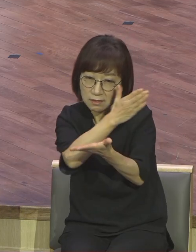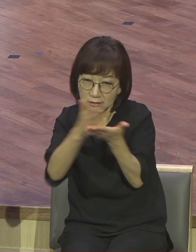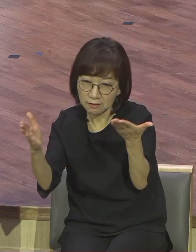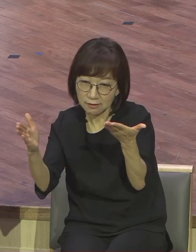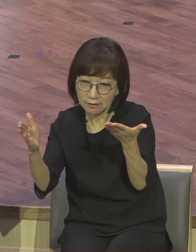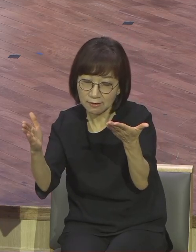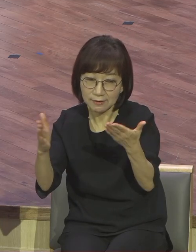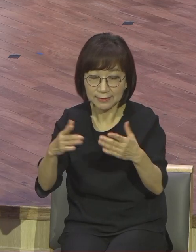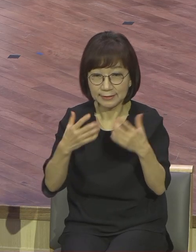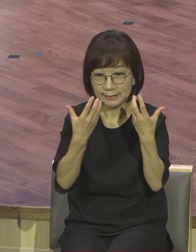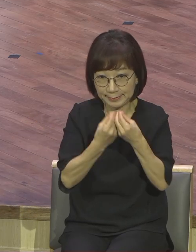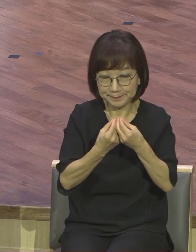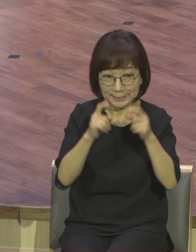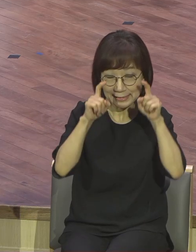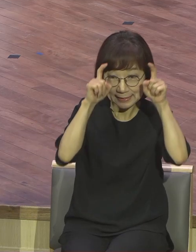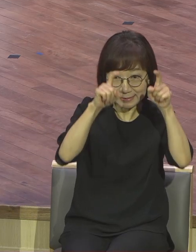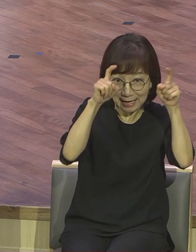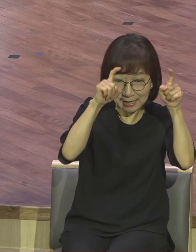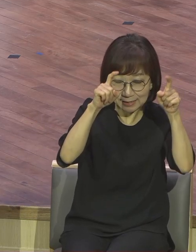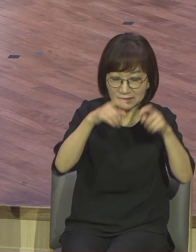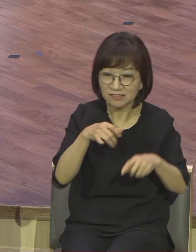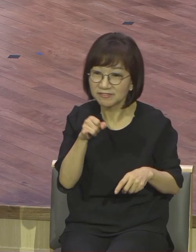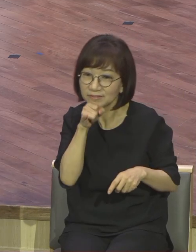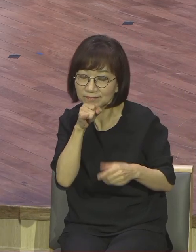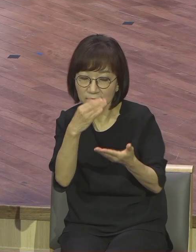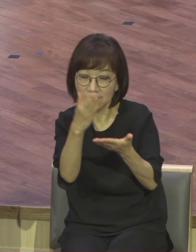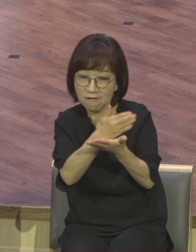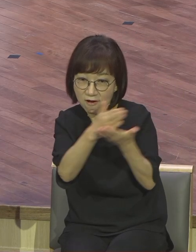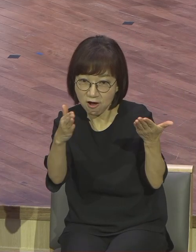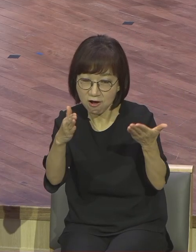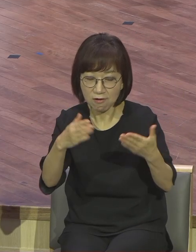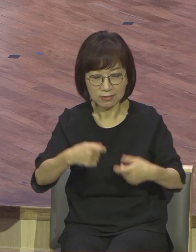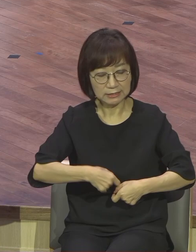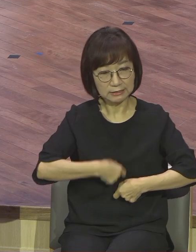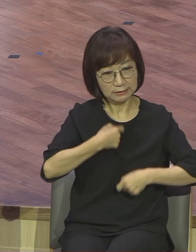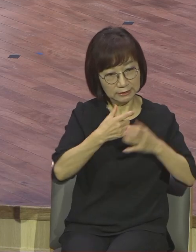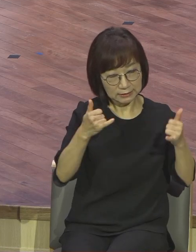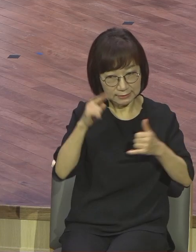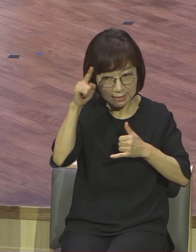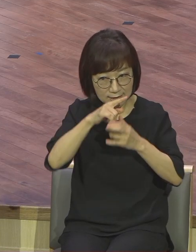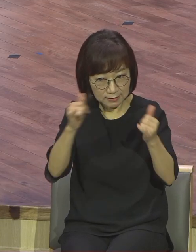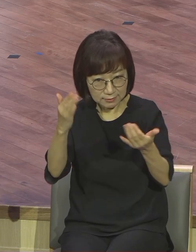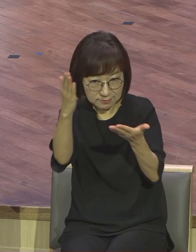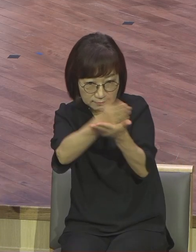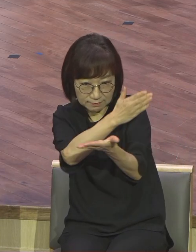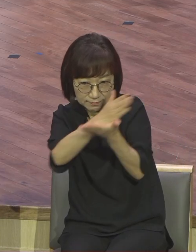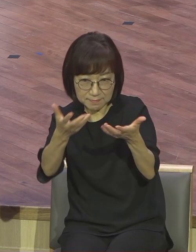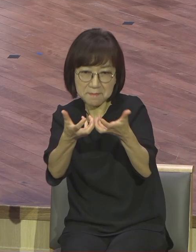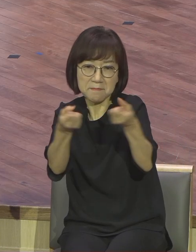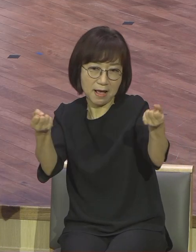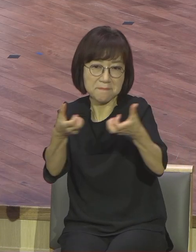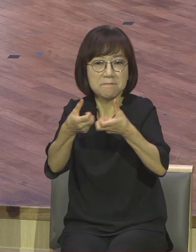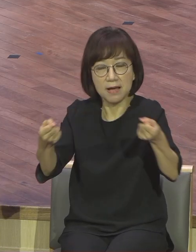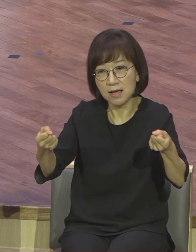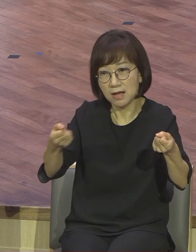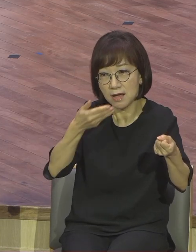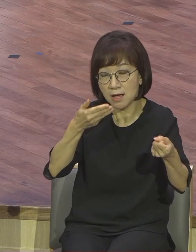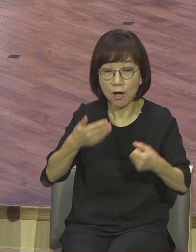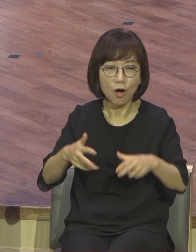양과 염소 의인과 악인 지금은 같이 살고 있어요. 심지어 같은 교회 같이 살고 있습니다.